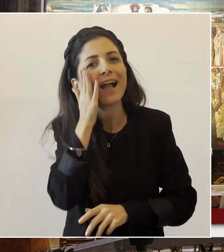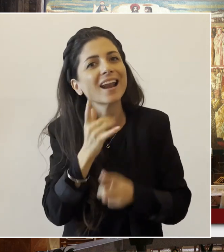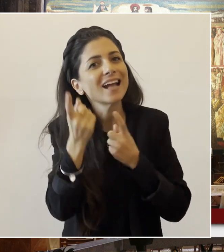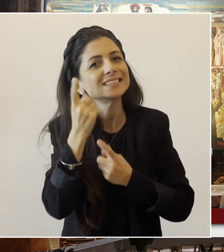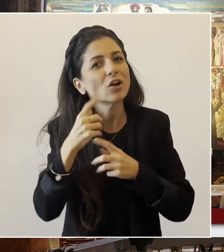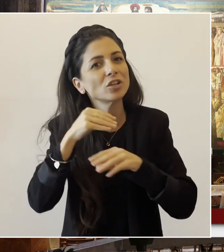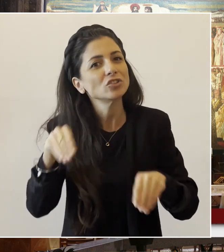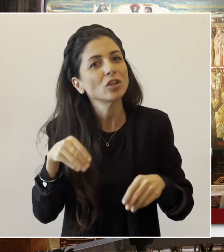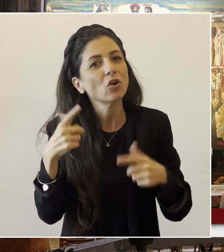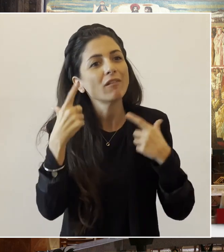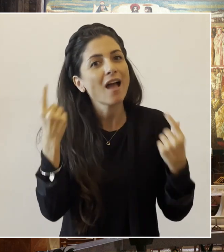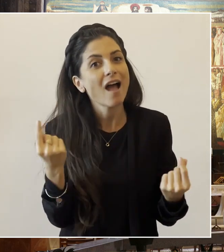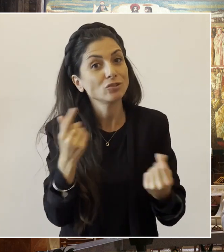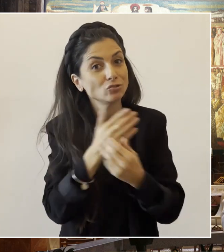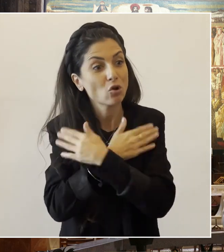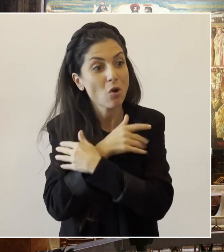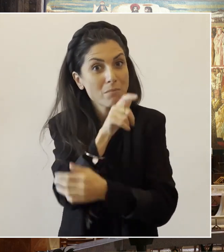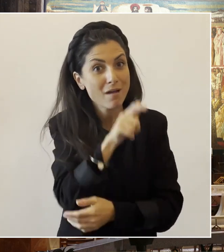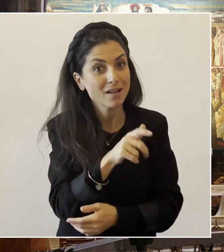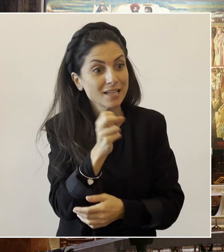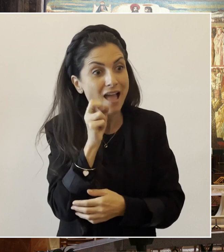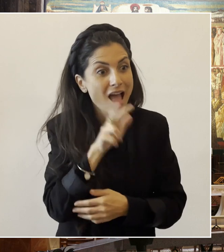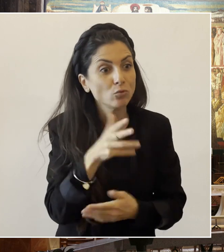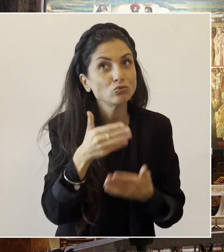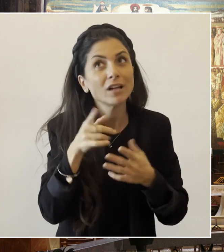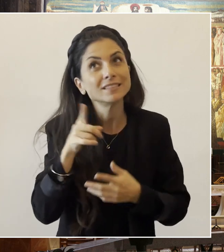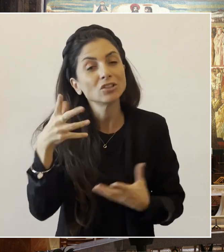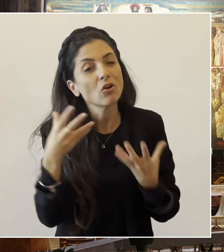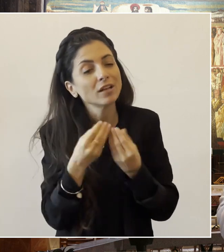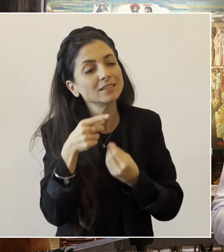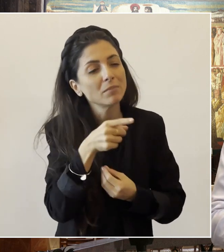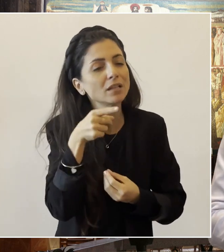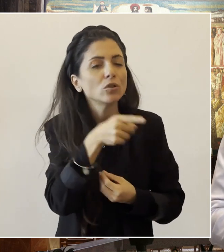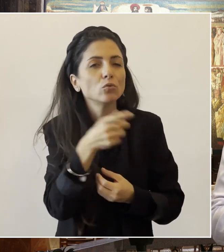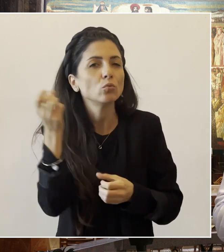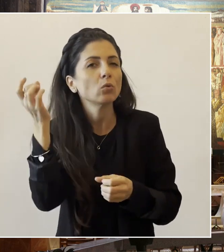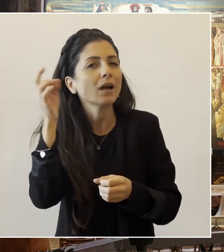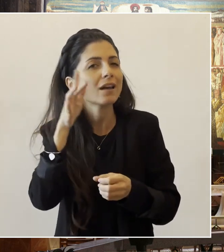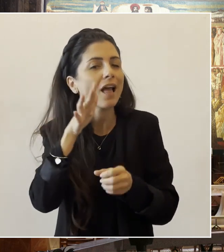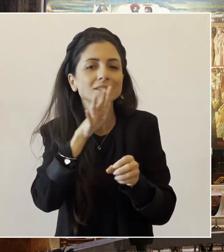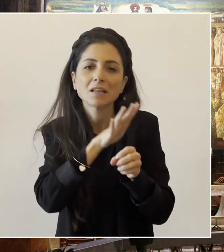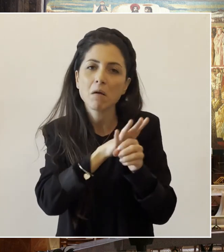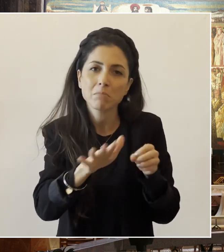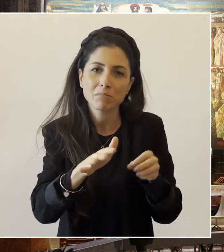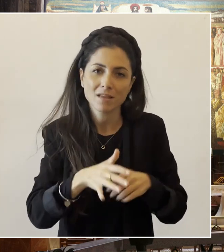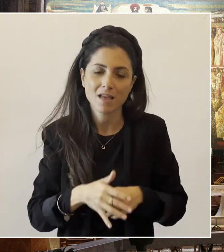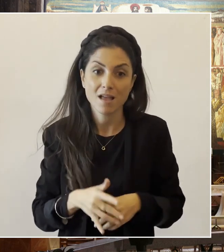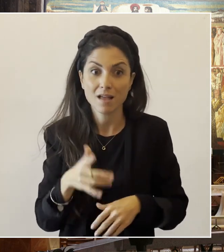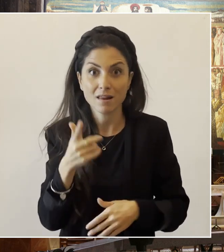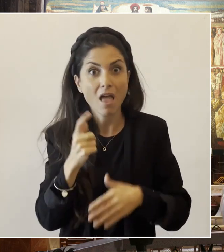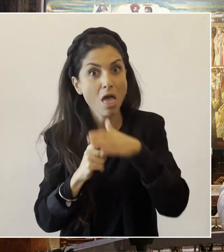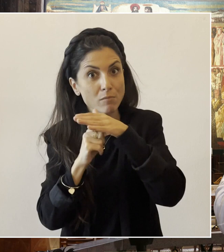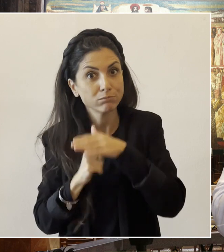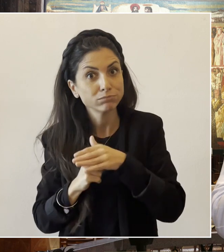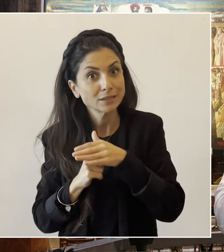carezza più grande ci viene dall'annuncio dell'angelo a Maria. Il Signore è con te, con lei che è piena di grazia.